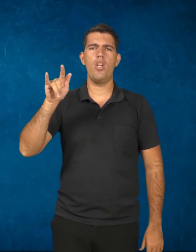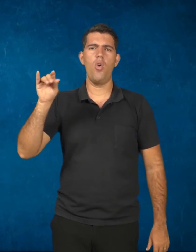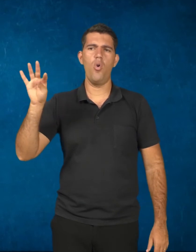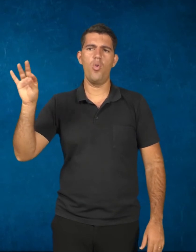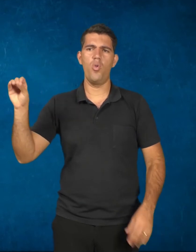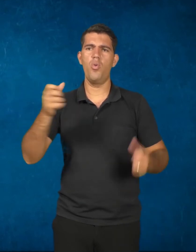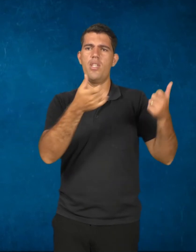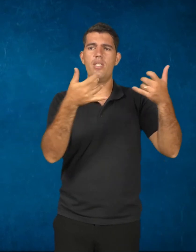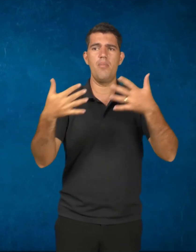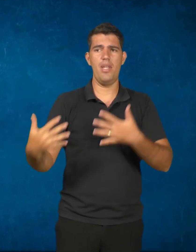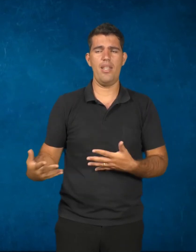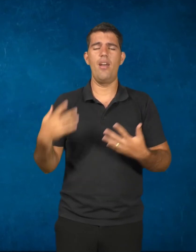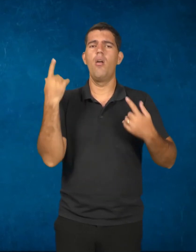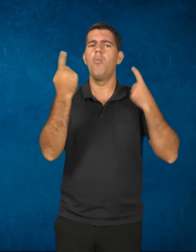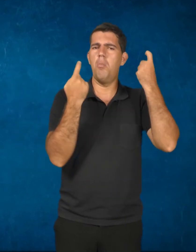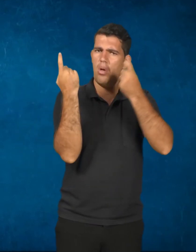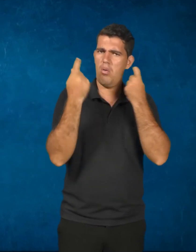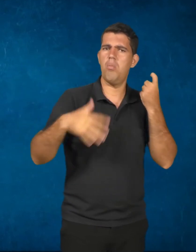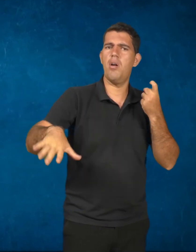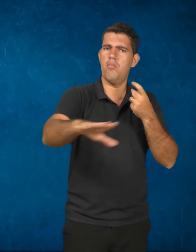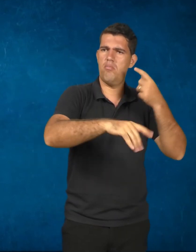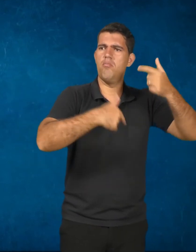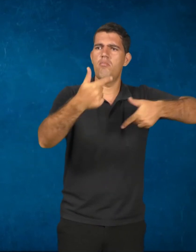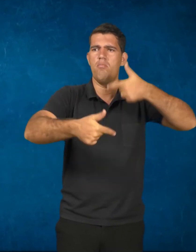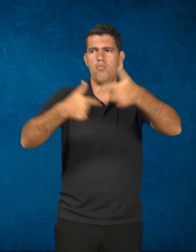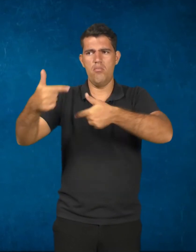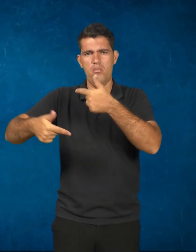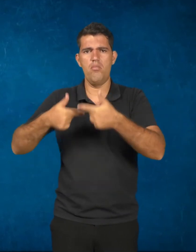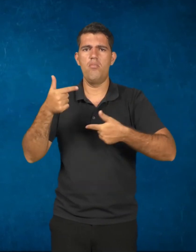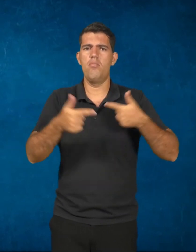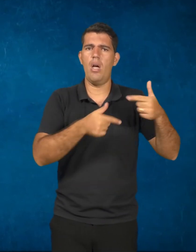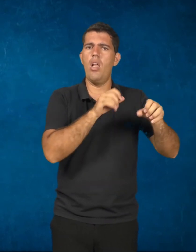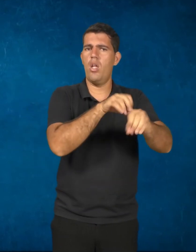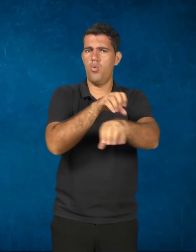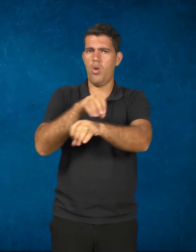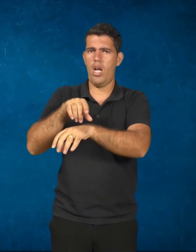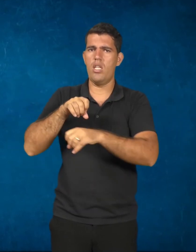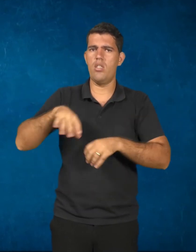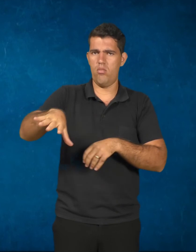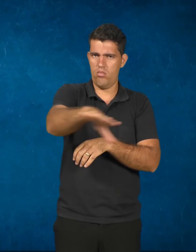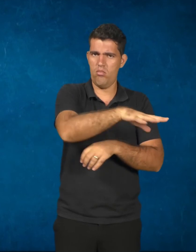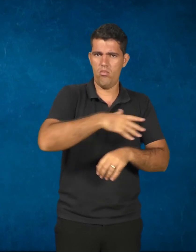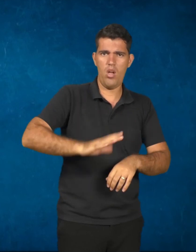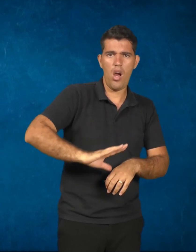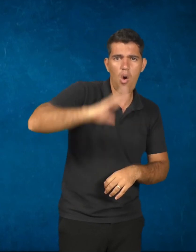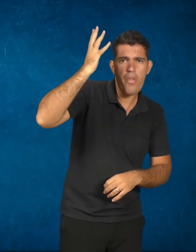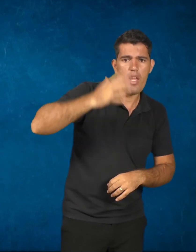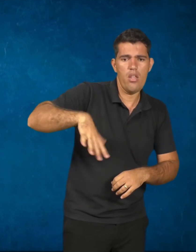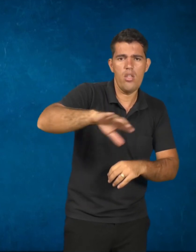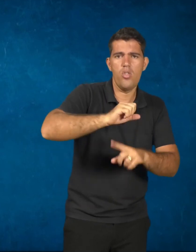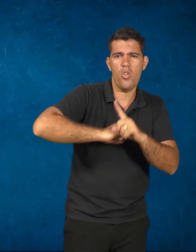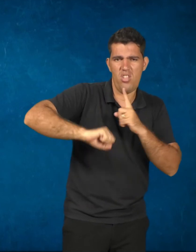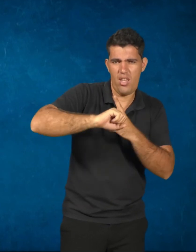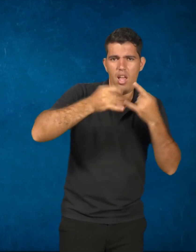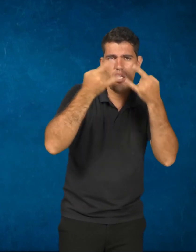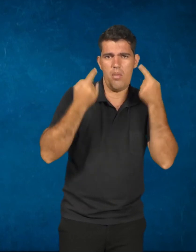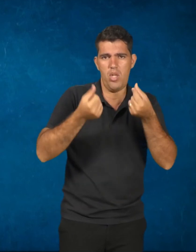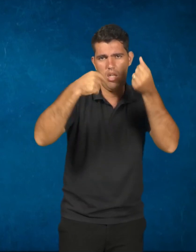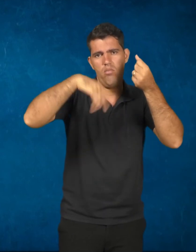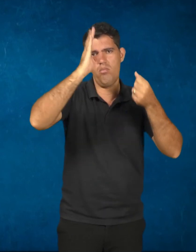há que se preocupar com as condições em que o trabalho e a educação são concretizados na sociedade capitalista brasileira. Então,